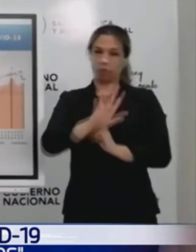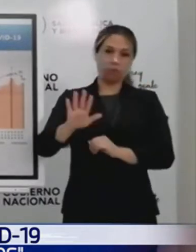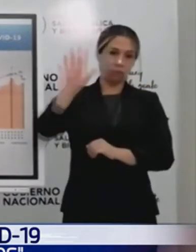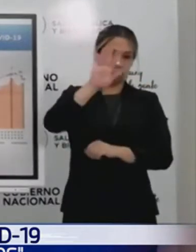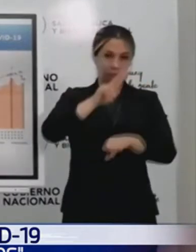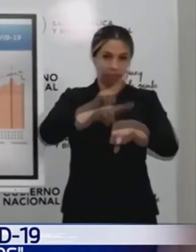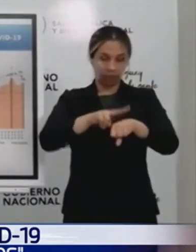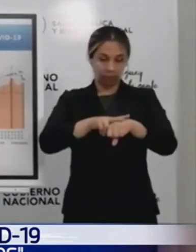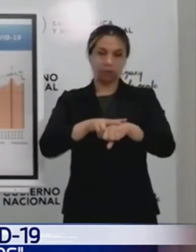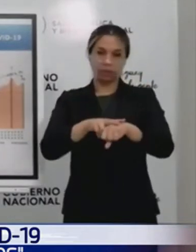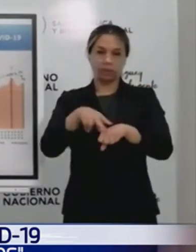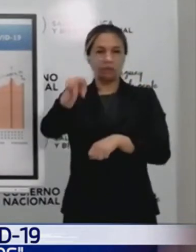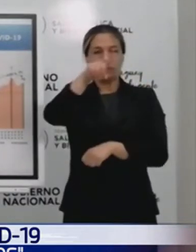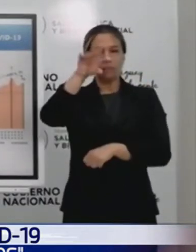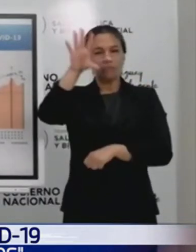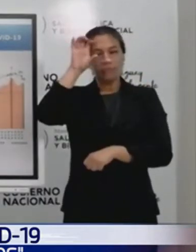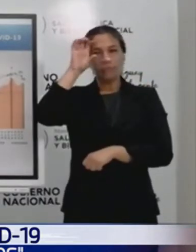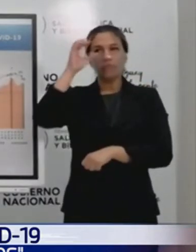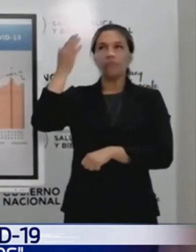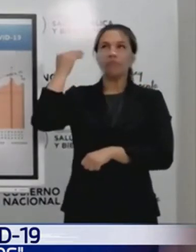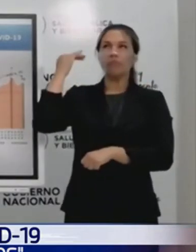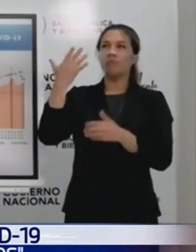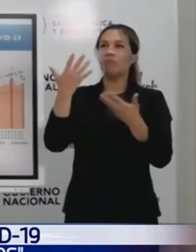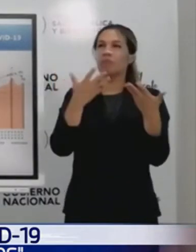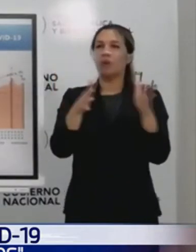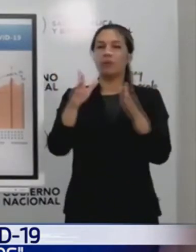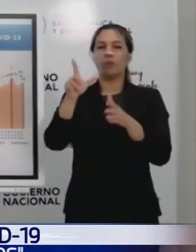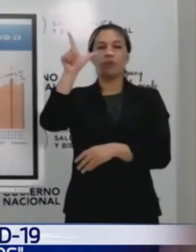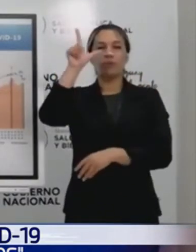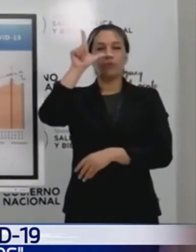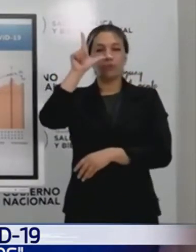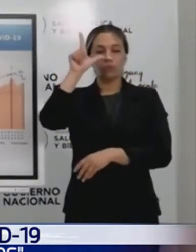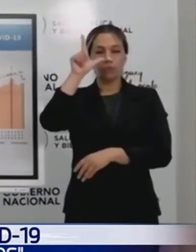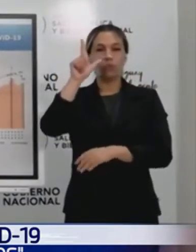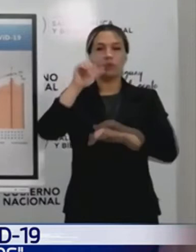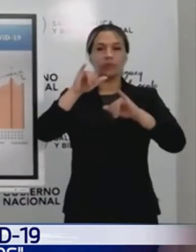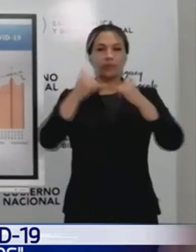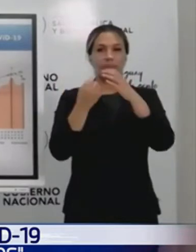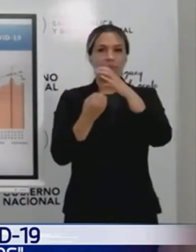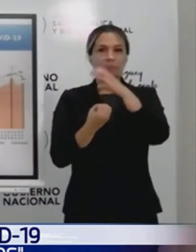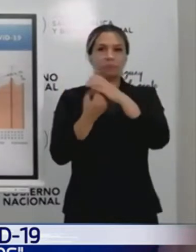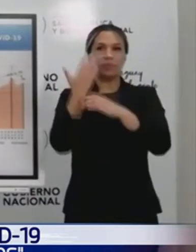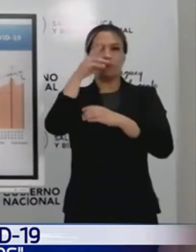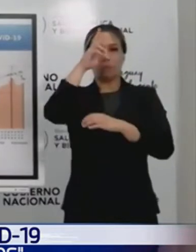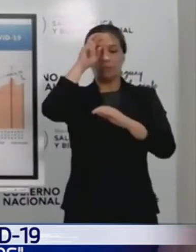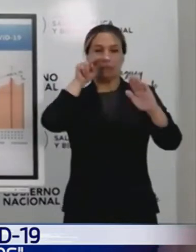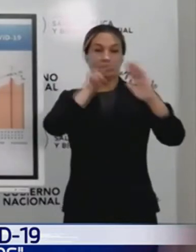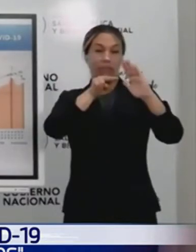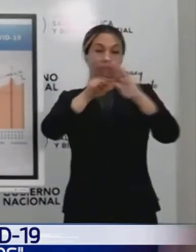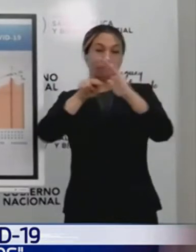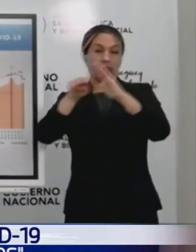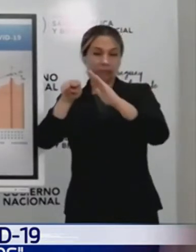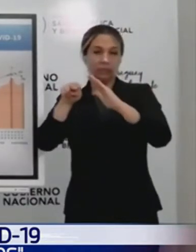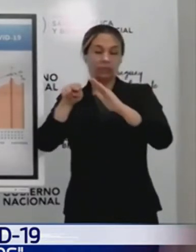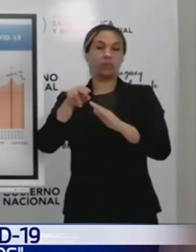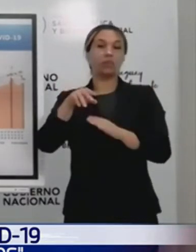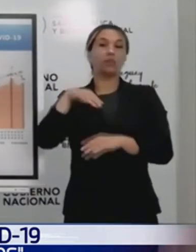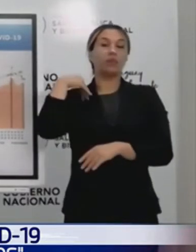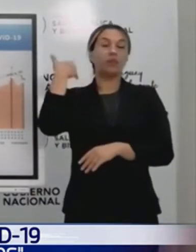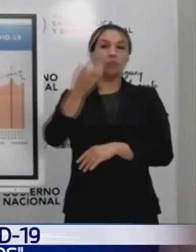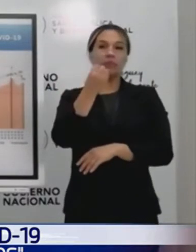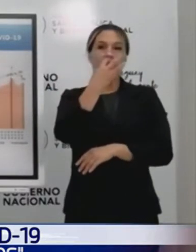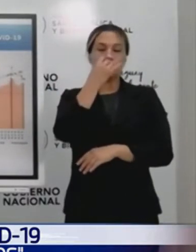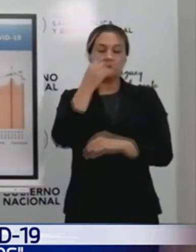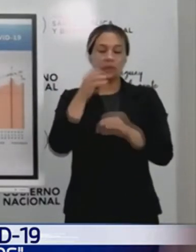recordarán, fuimos allá desde julio, más o menos, empezando a tener la mayor cantidad de internados. Esto fue aumentando muchísimo en